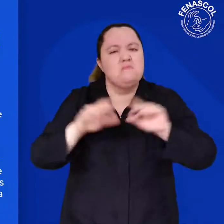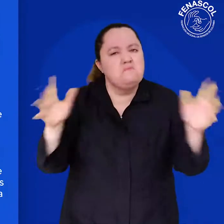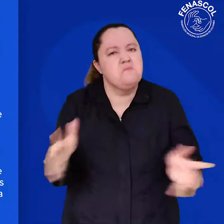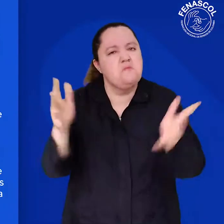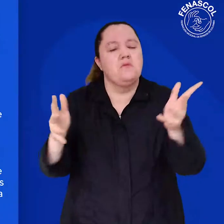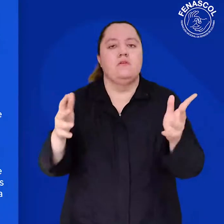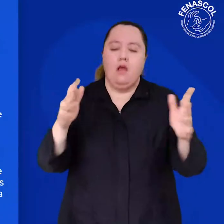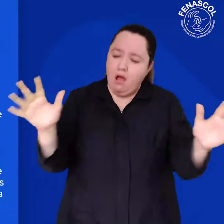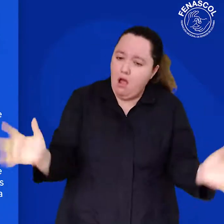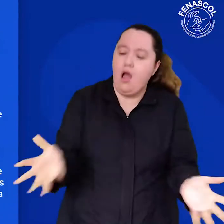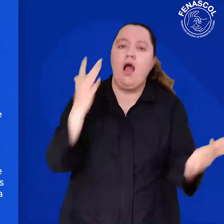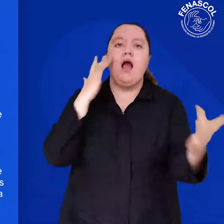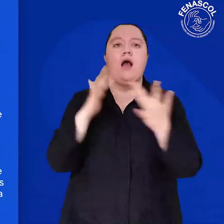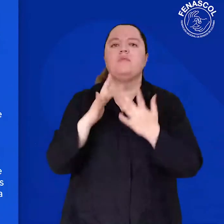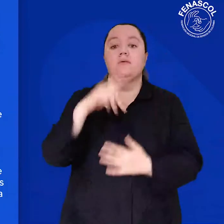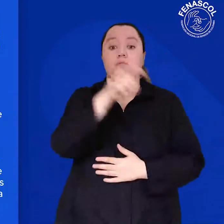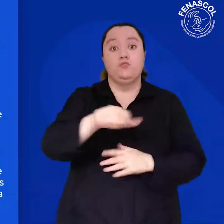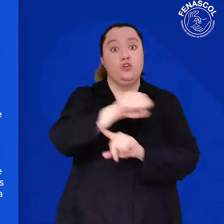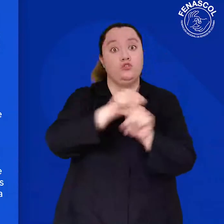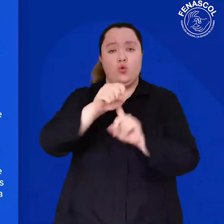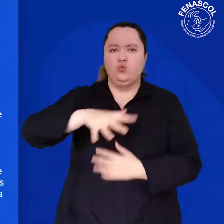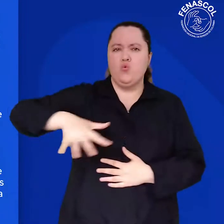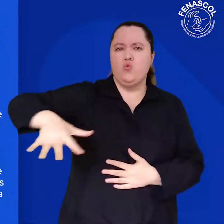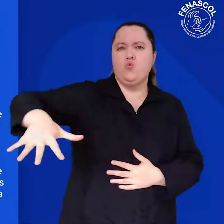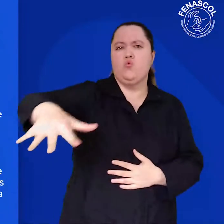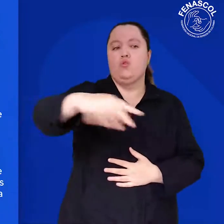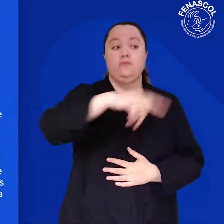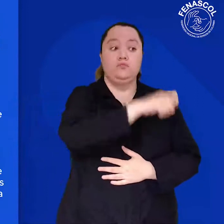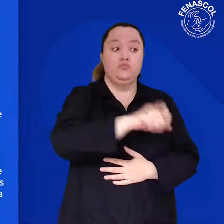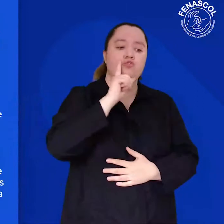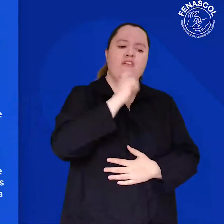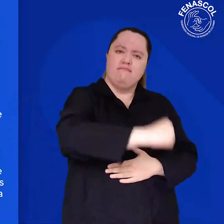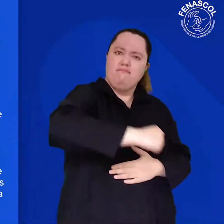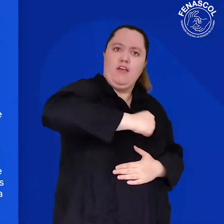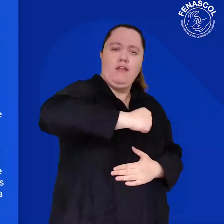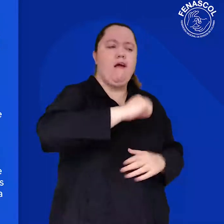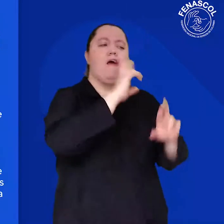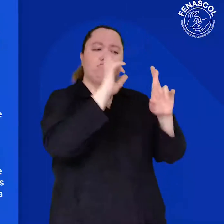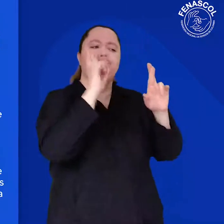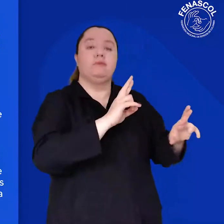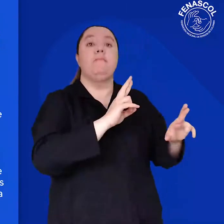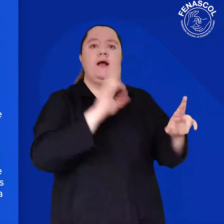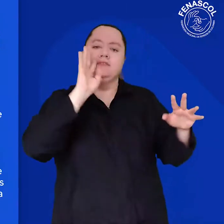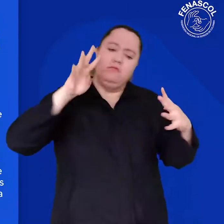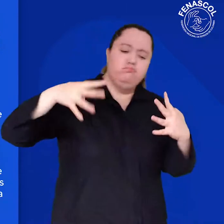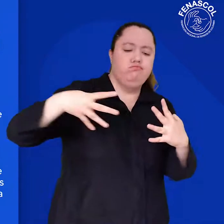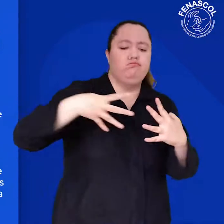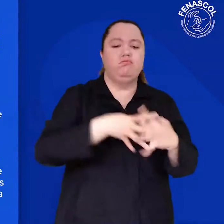todos los actores de la sociedad a reconocer los derechos de las personas sordas de Colombia y hacer los ajustes razonables pertinentes para su